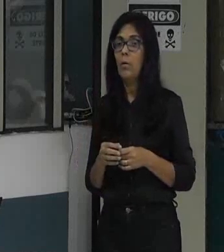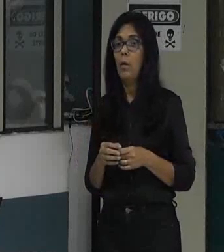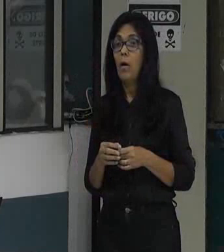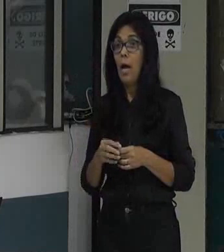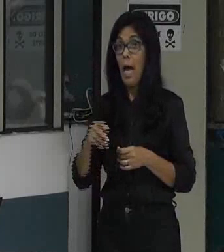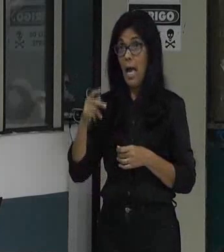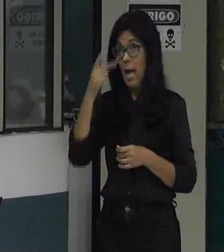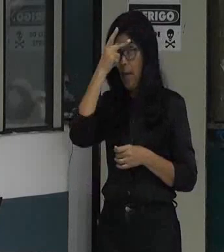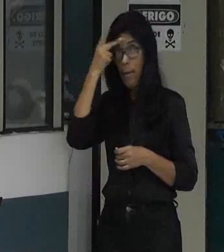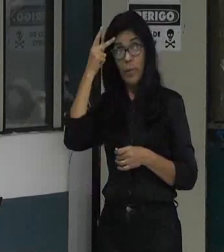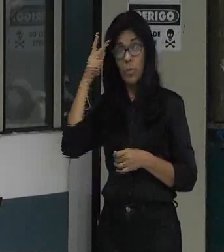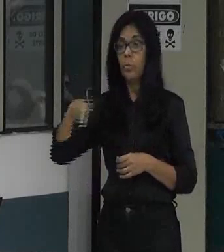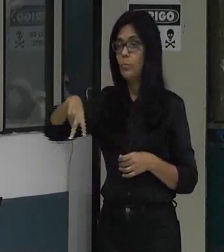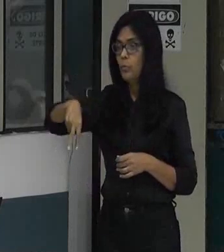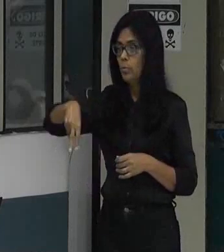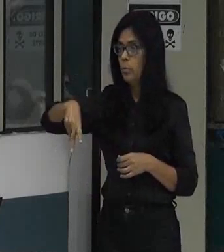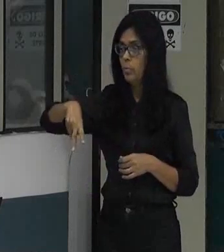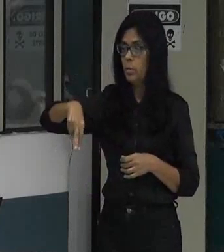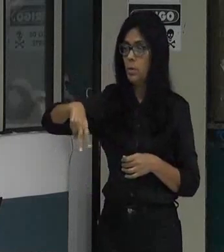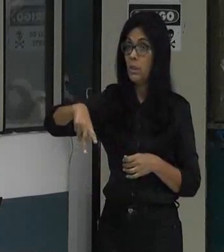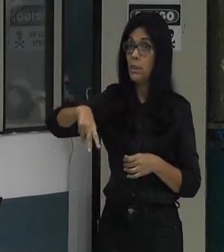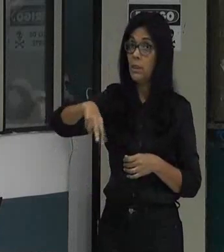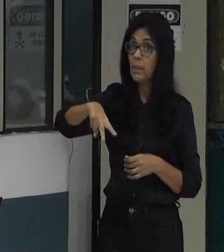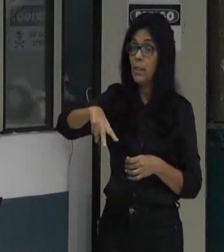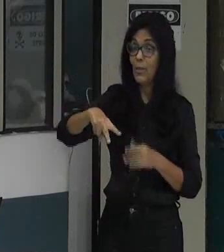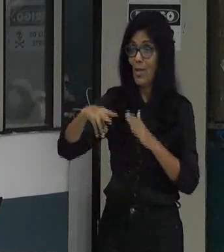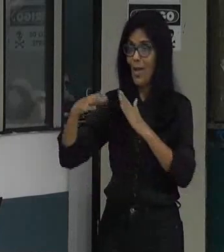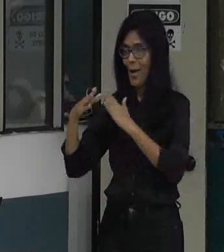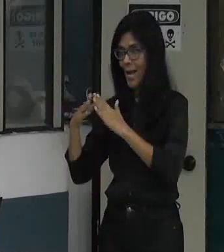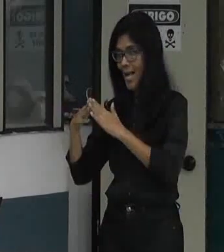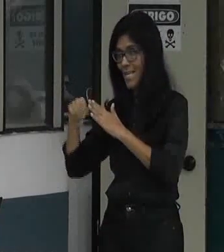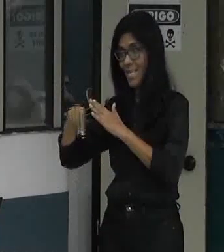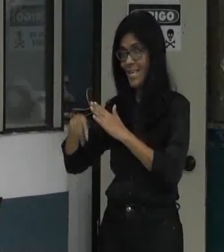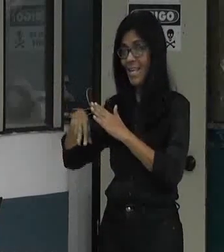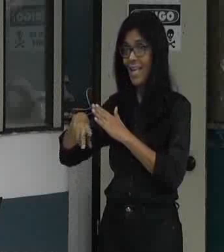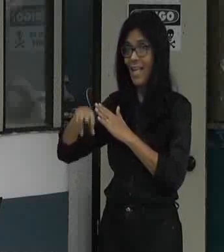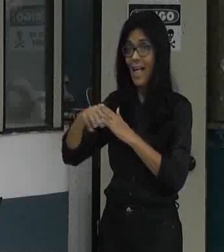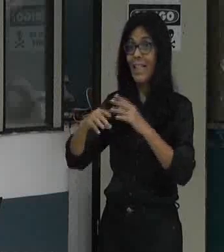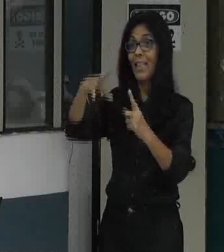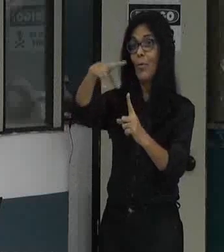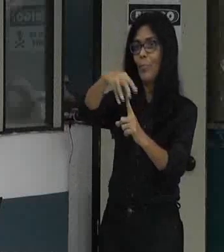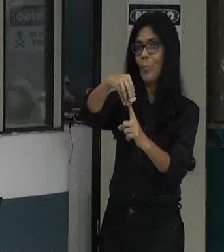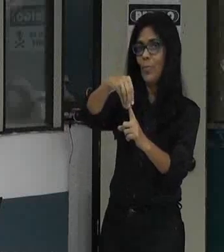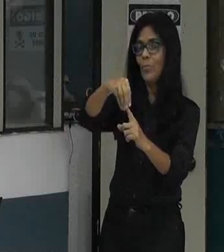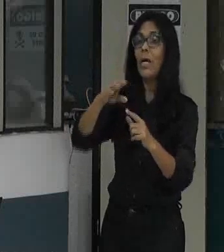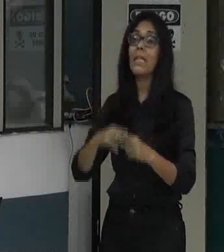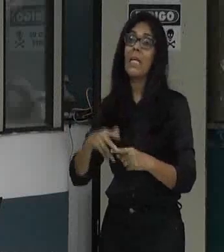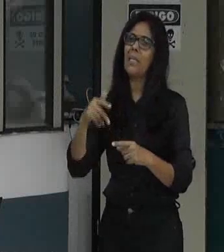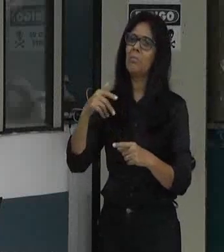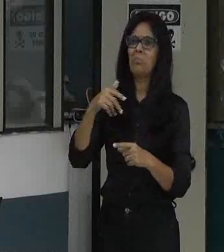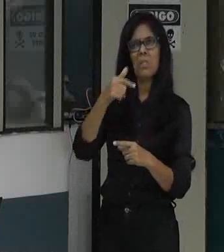ponto na média de 600 a 700 metros e o que a gente vem ter nessa comunidade que eu estou dizendo